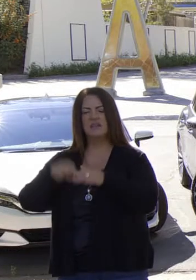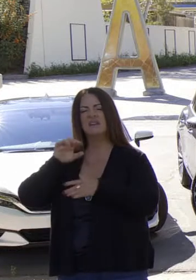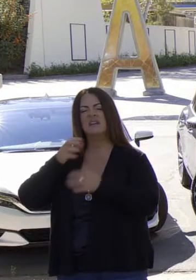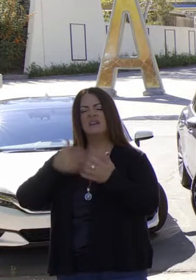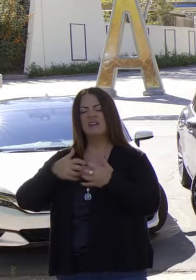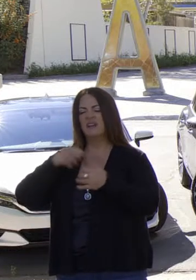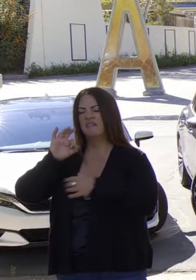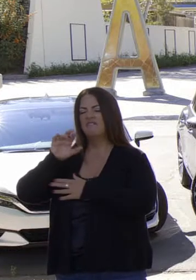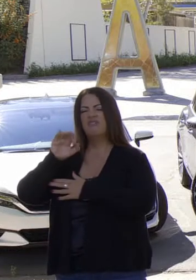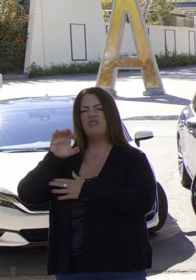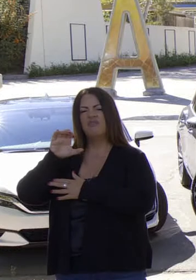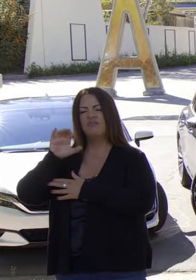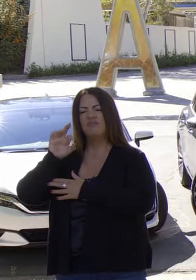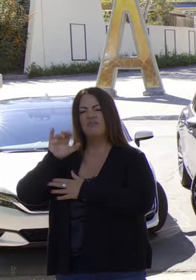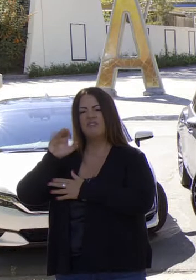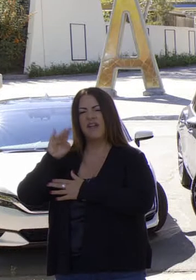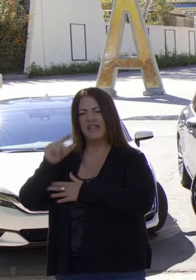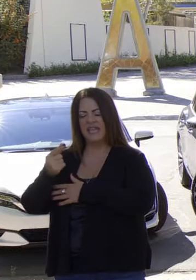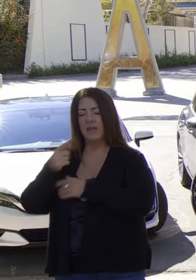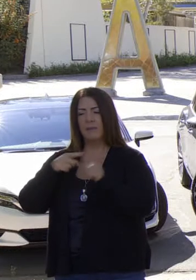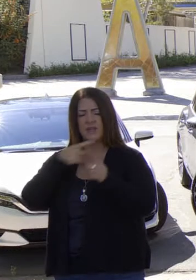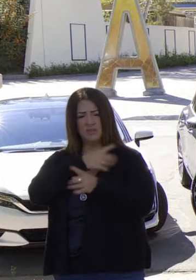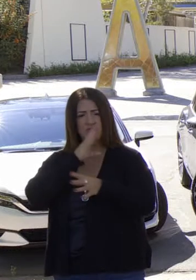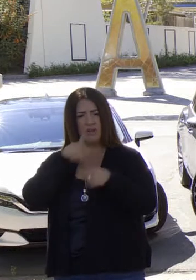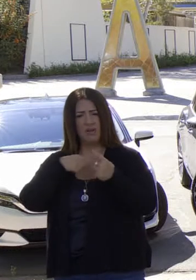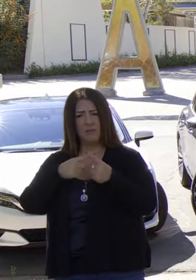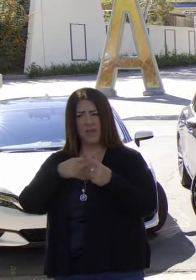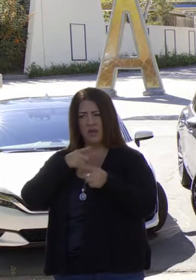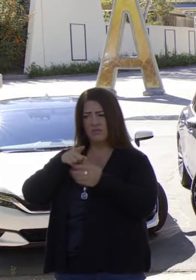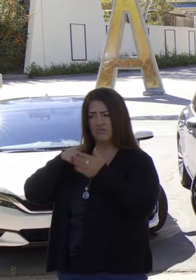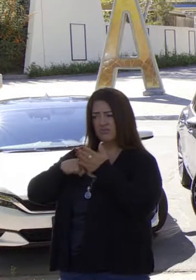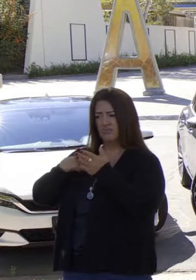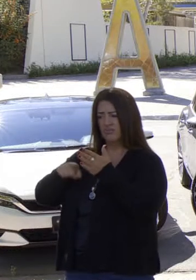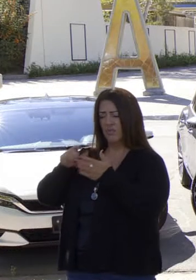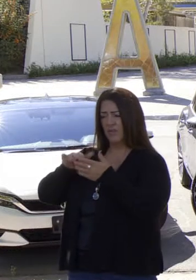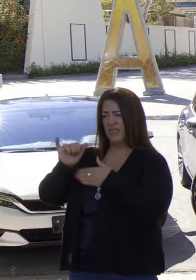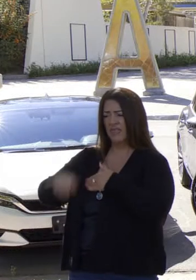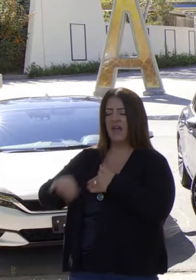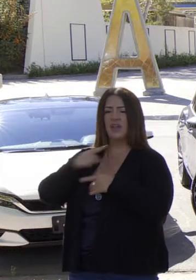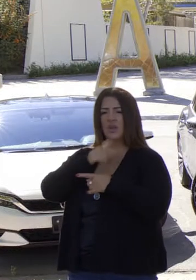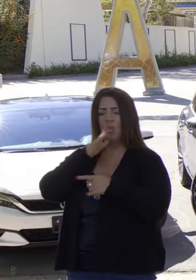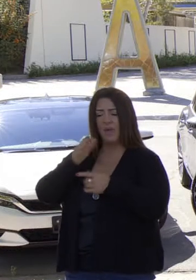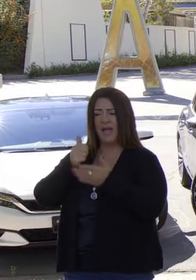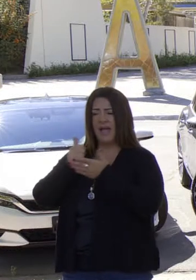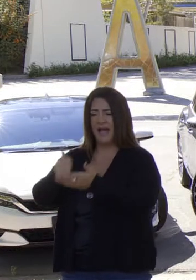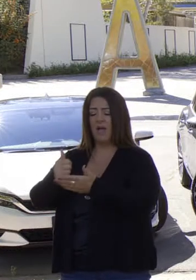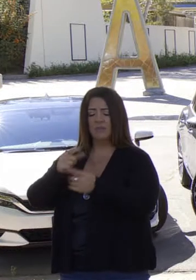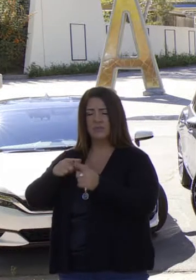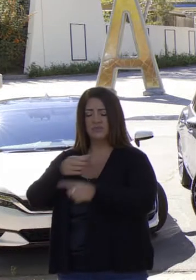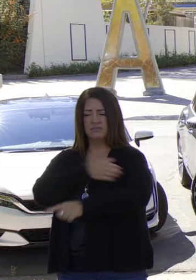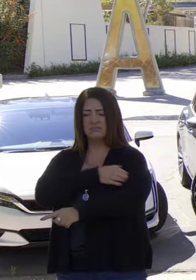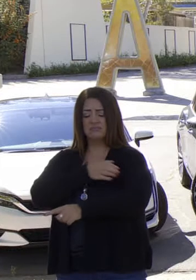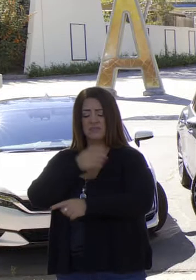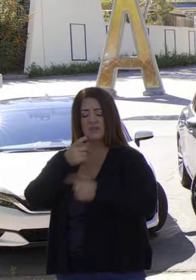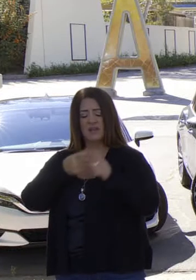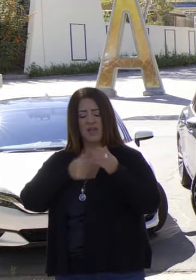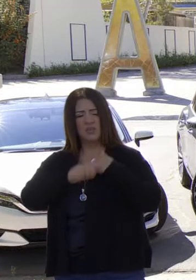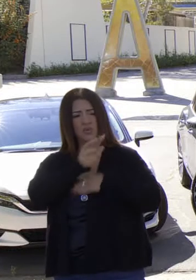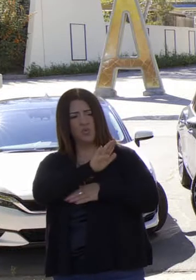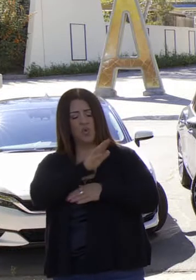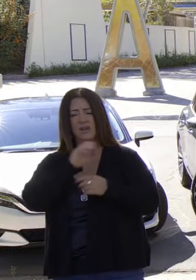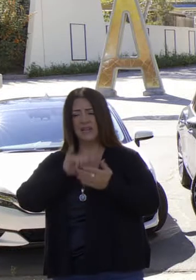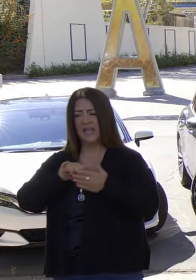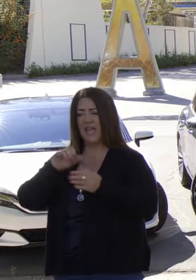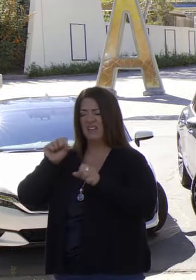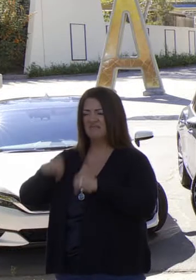excavar petróleo. Dice que va a trabajar con la legislatura para terminar el fracking. ¿No tiene usted eso a